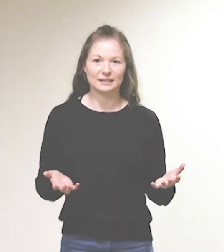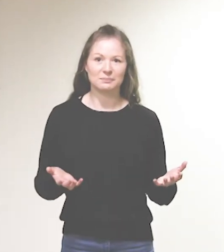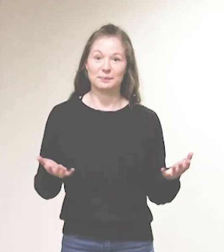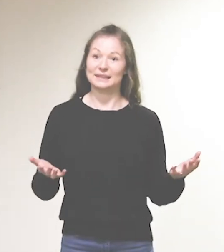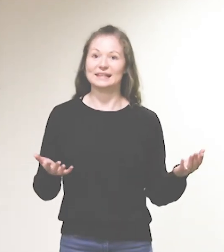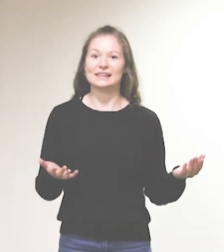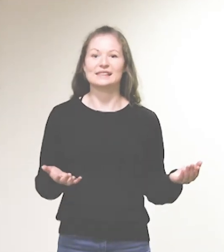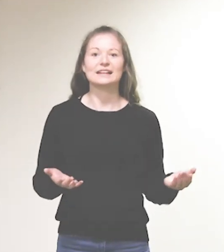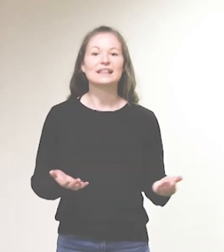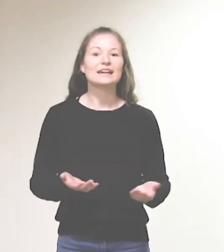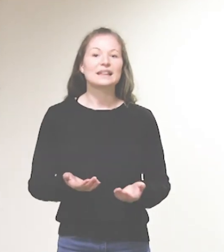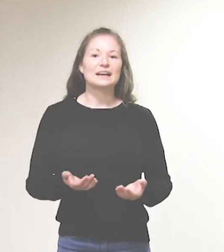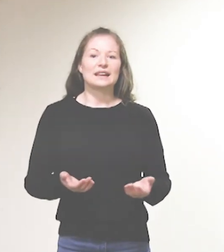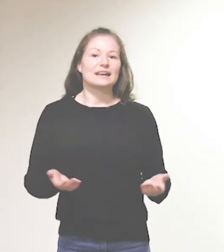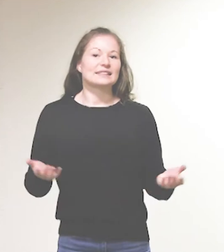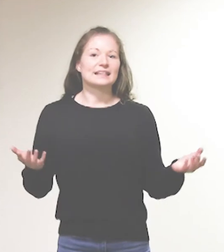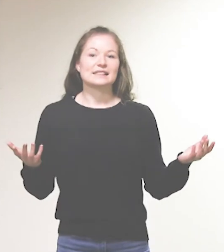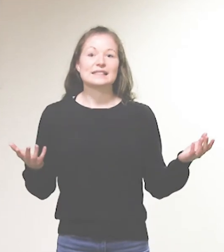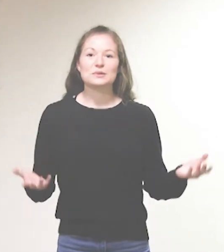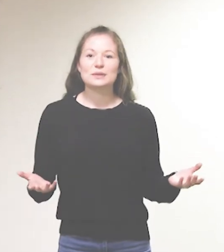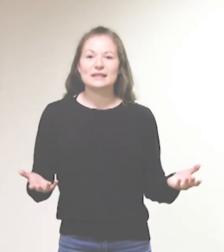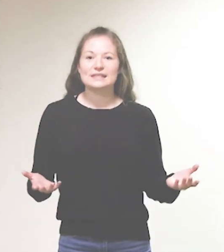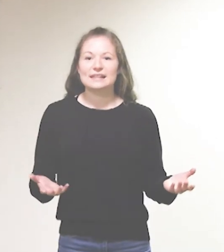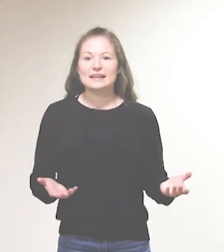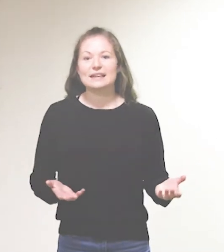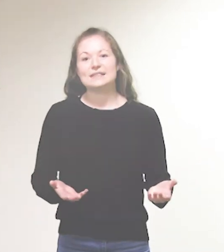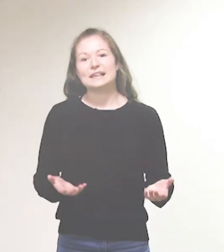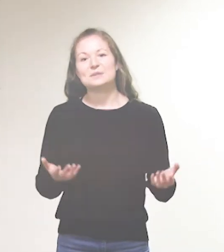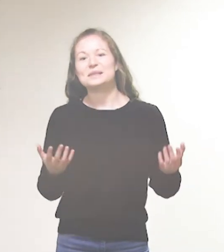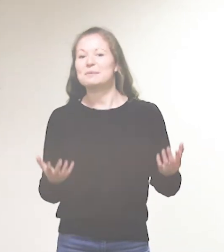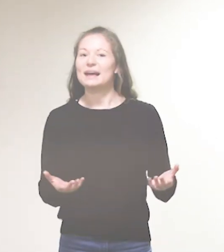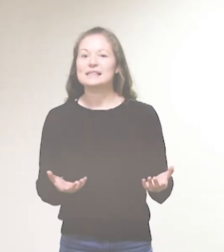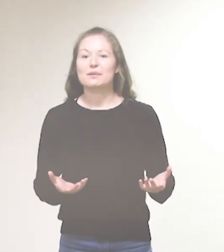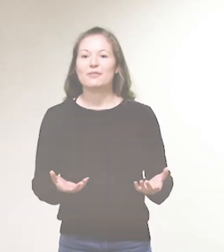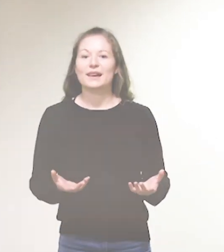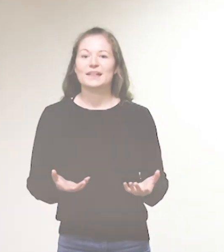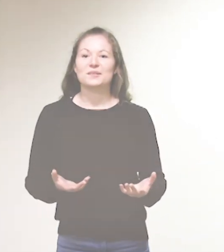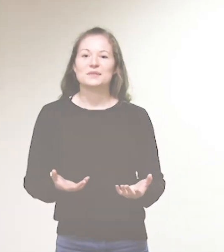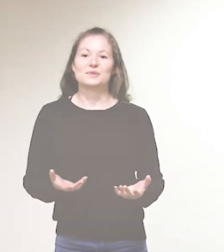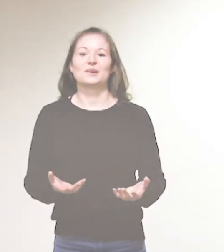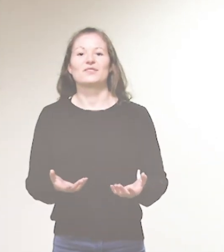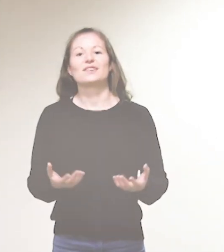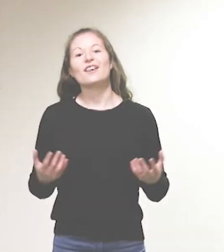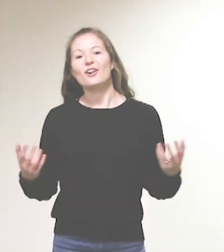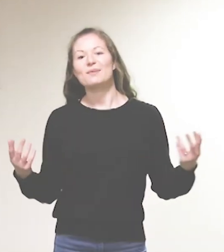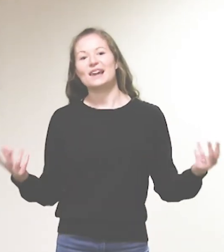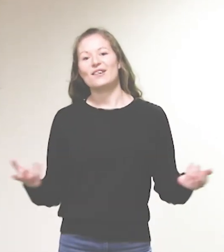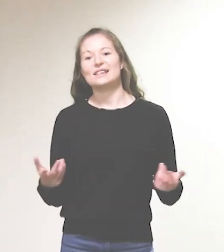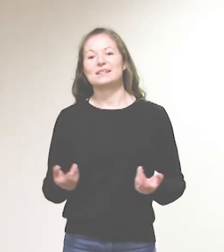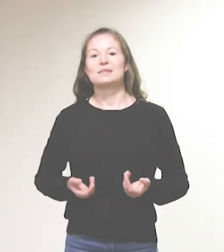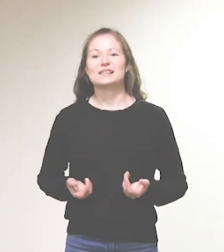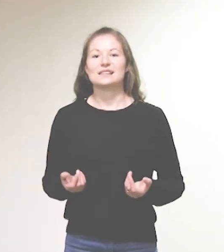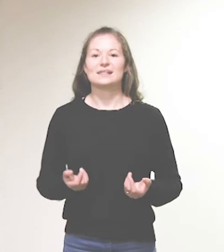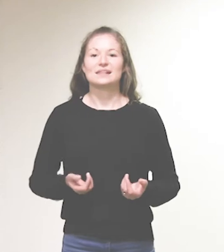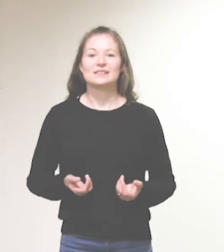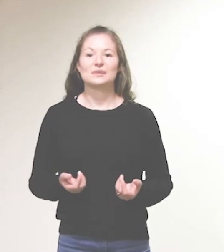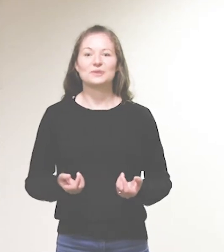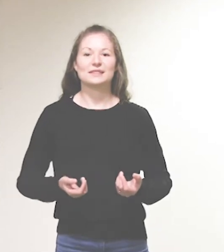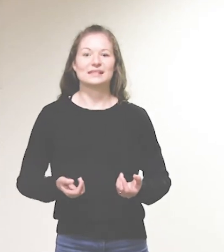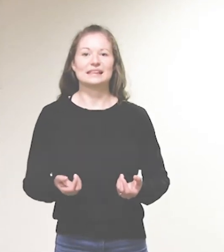beten lassen. Ich denke das ist eine coole Idee, es geht ums gemeinsam feiern und so können wir noch mehr Leute mit zu uns in